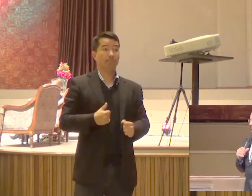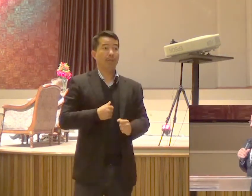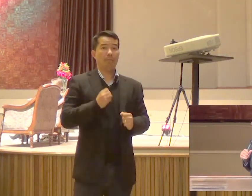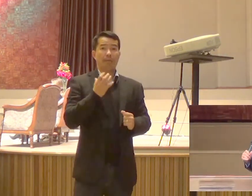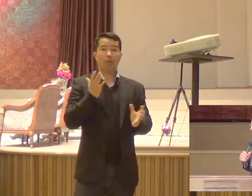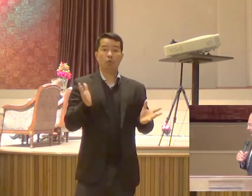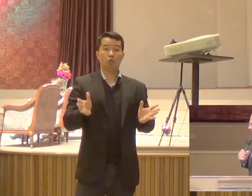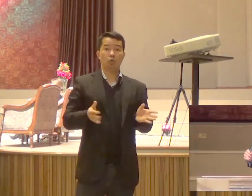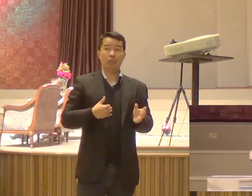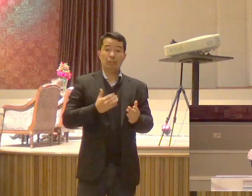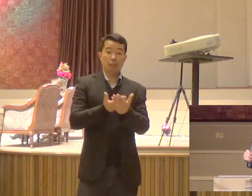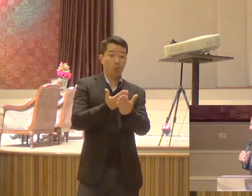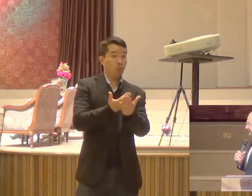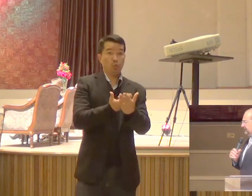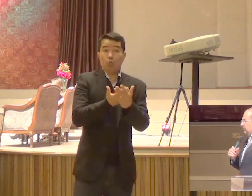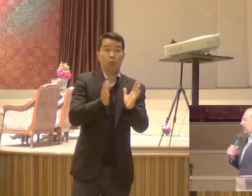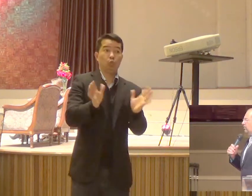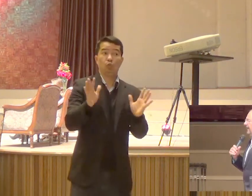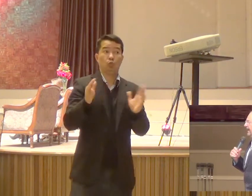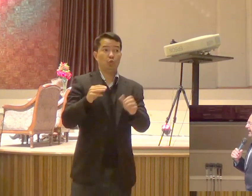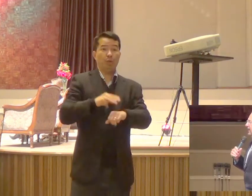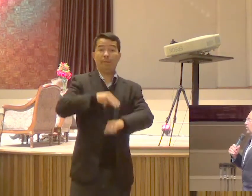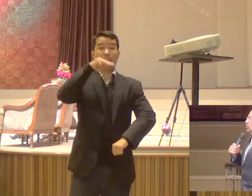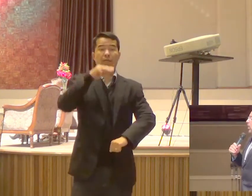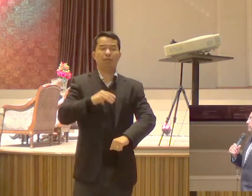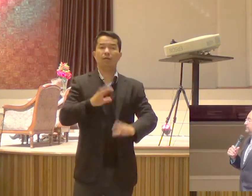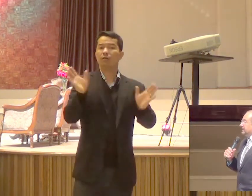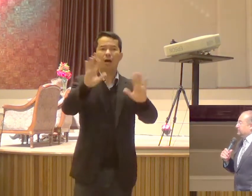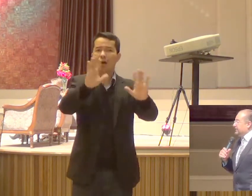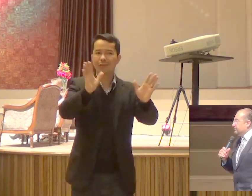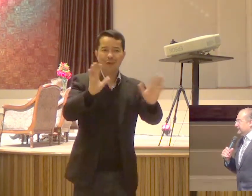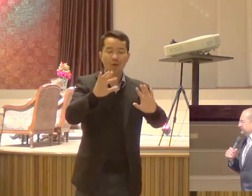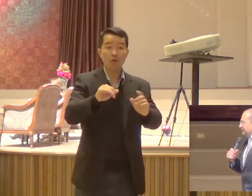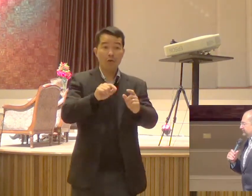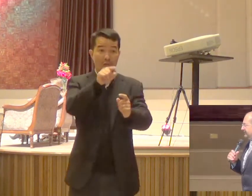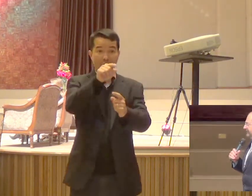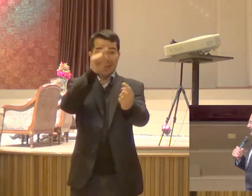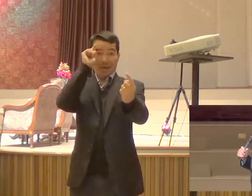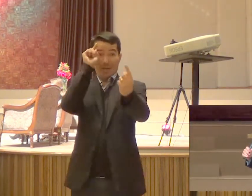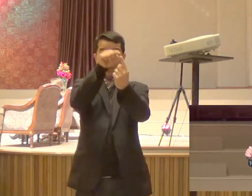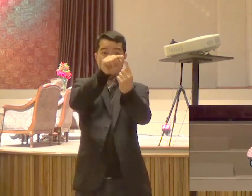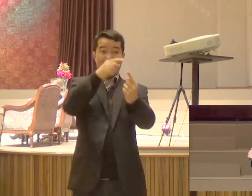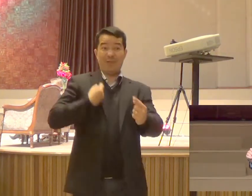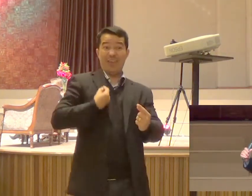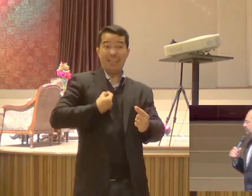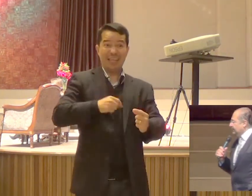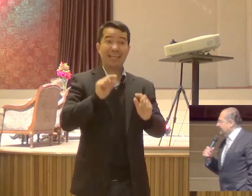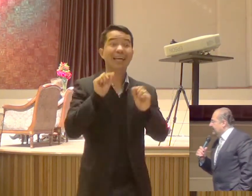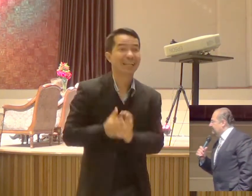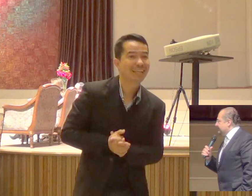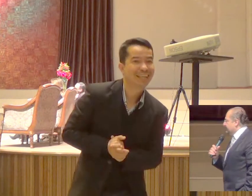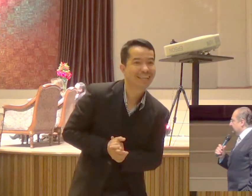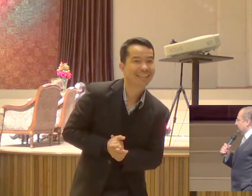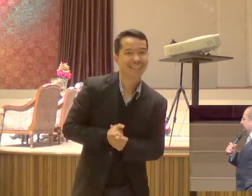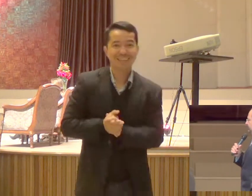Fiz isso Fiz aquilo Fiz mestrado Qual é O objetivo Da sua vida Da licença Interromper Mas eu não lhe